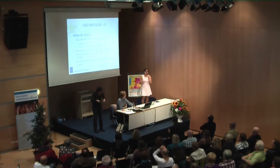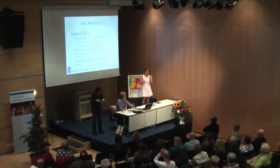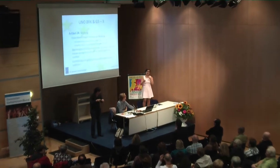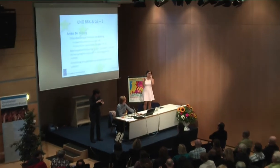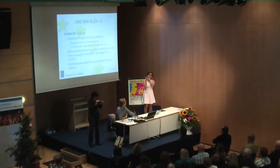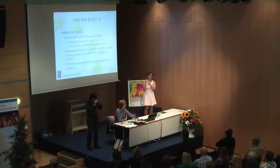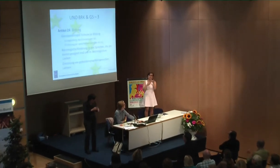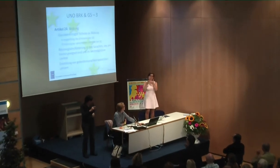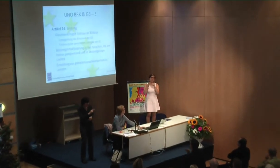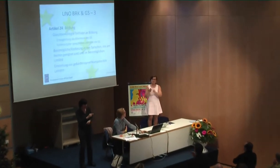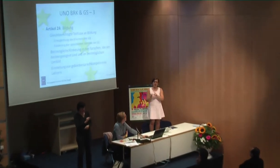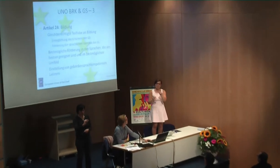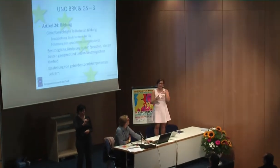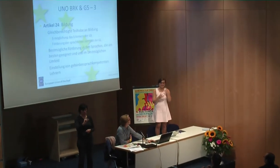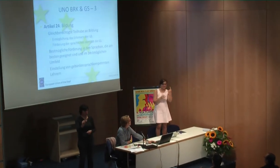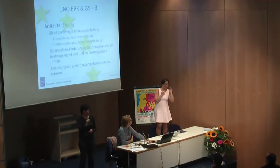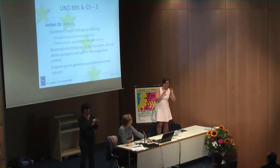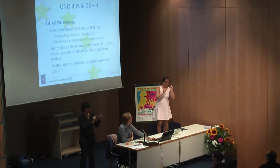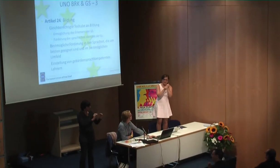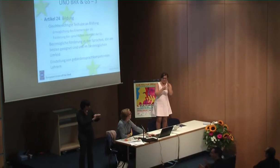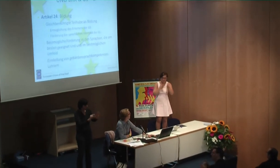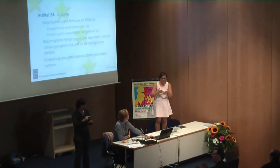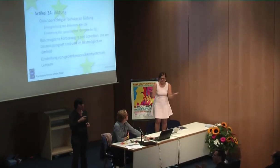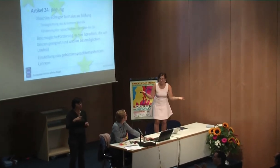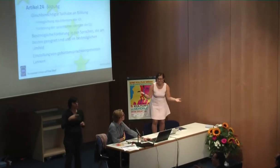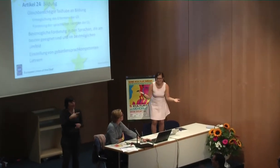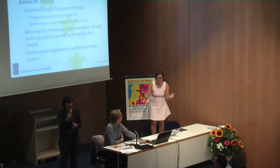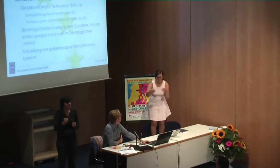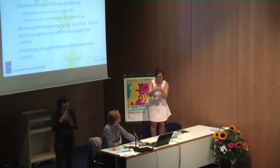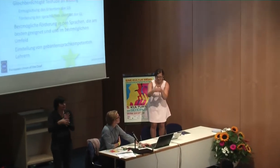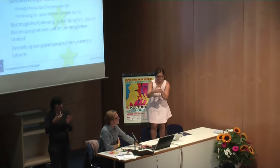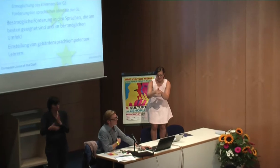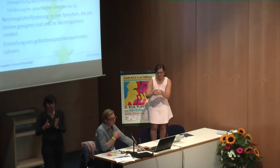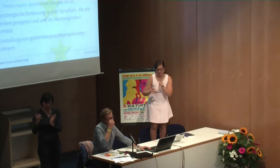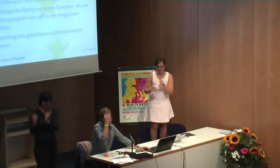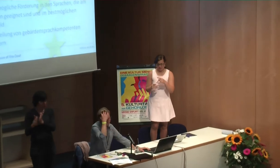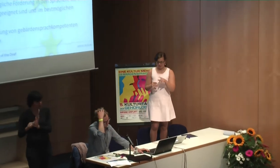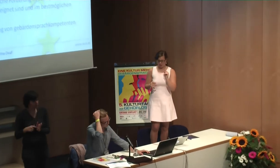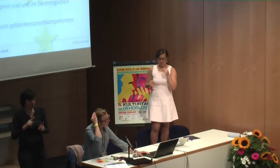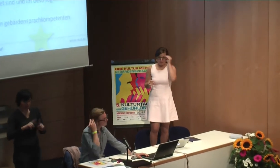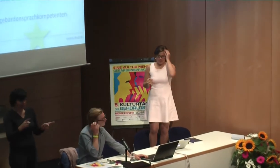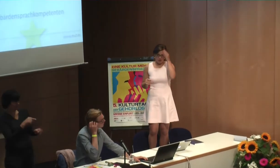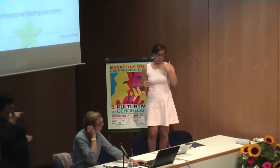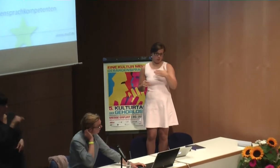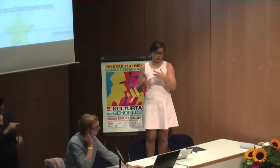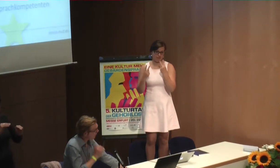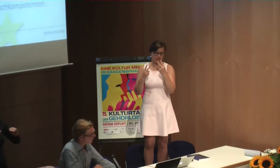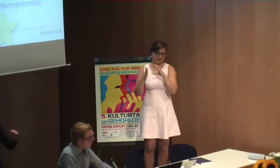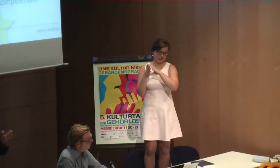Gebärdensprache. Also insofern, ja, das ist ein ganz, ganz wichtiger Artikel. Und Lehrer, die keine Gebärdensprache können, sind